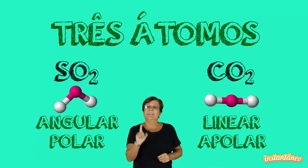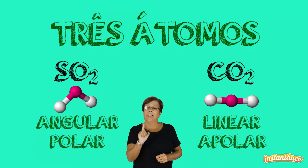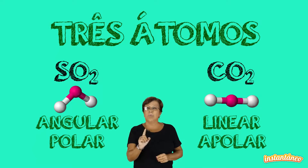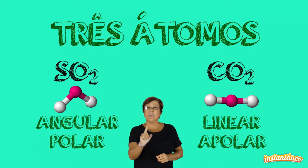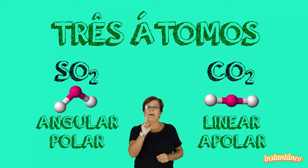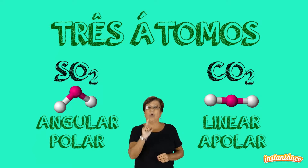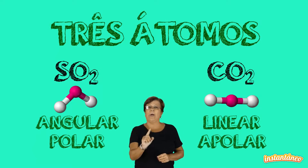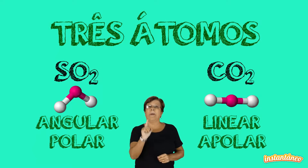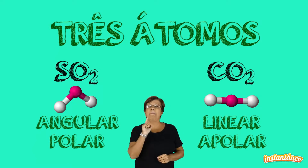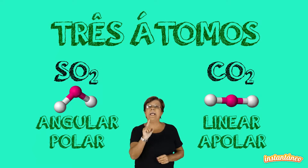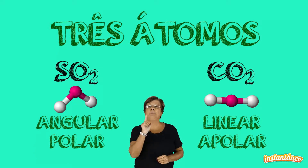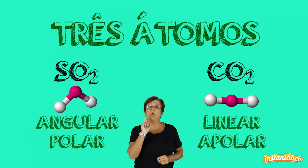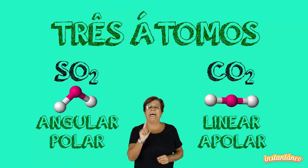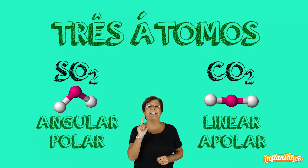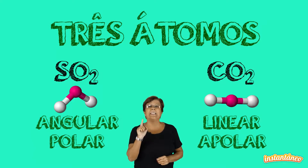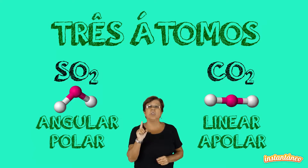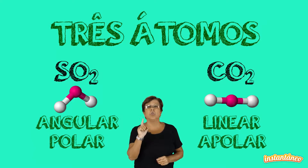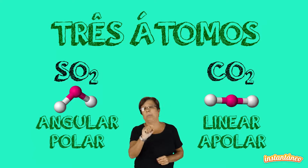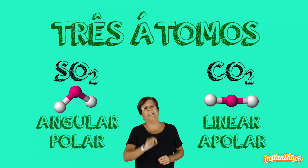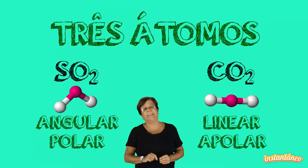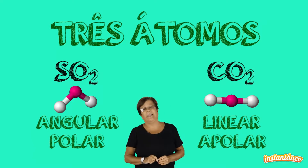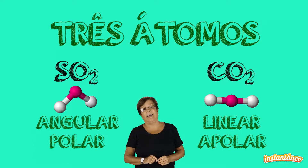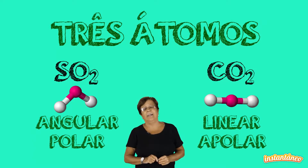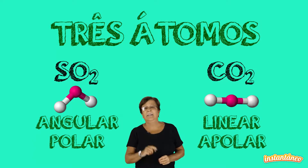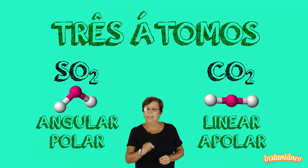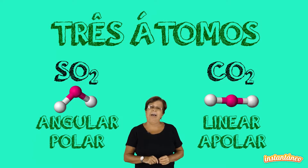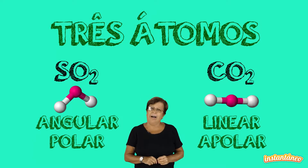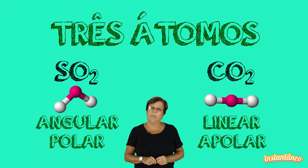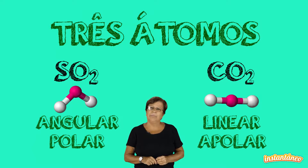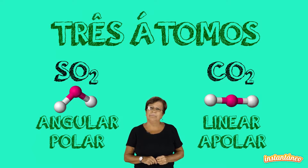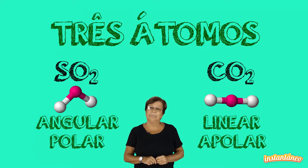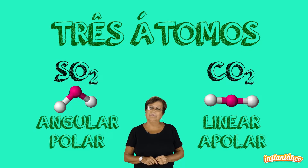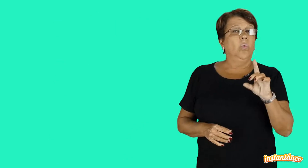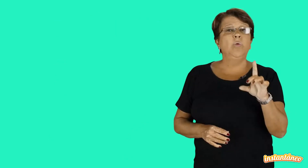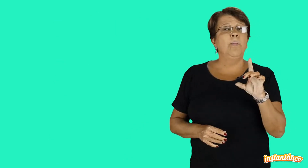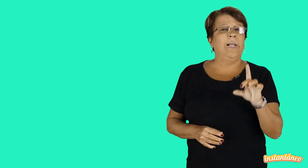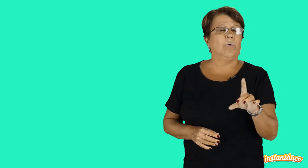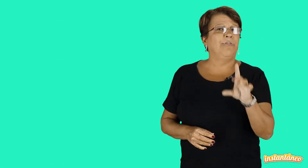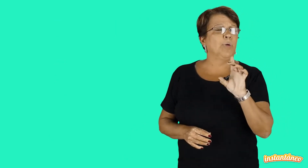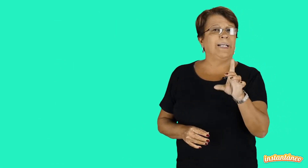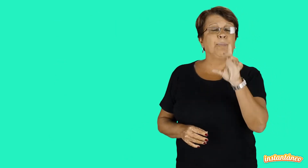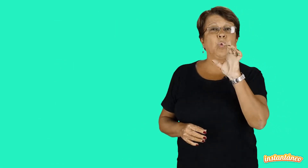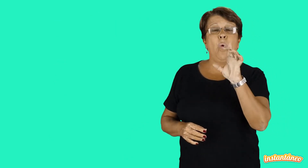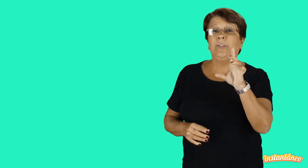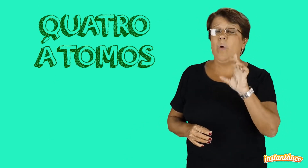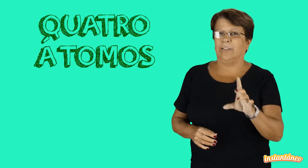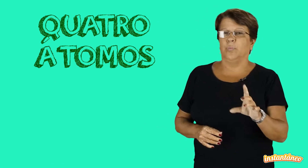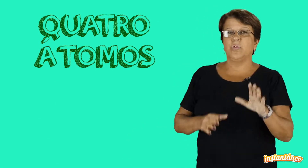temos a molécula mais polar que existe no planeta Terra, que é a água. Quando uma molécula é formada por quatro átomos